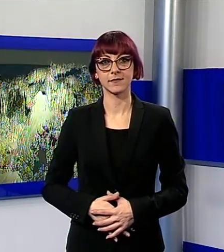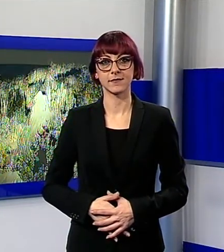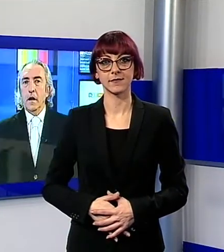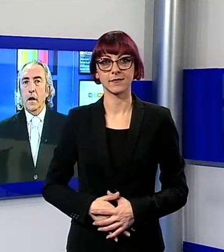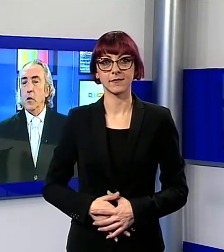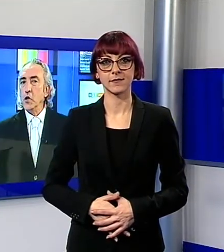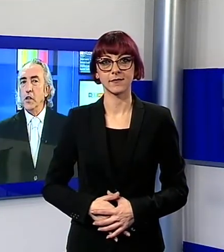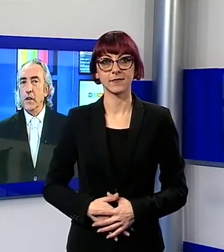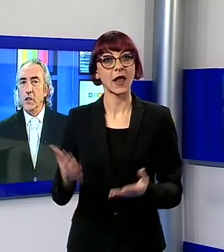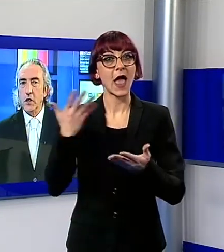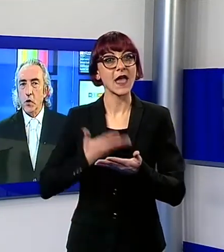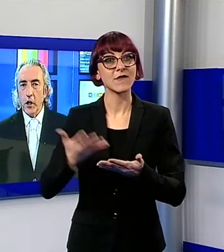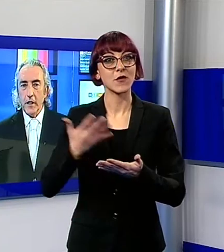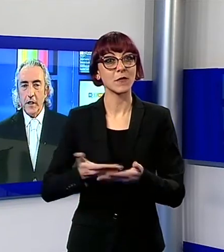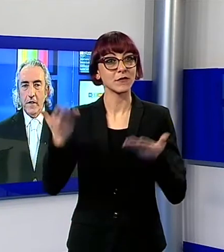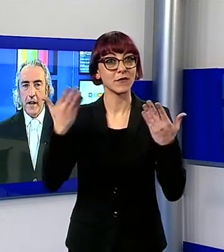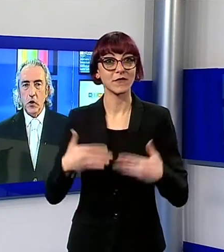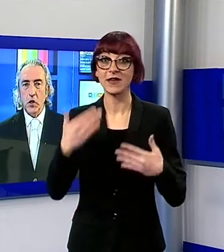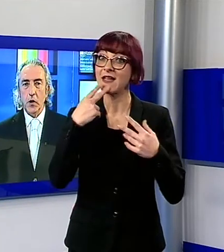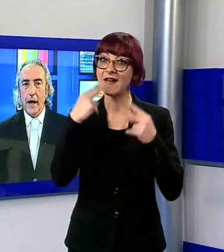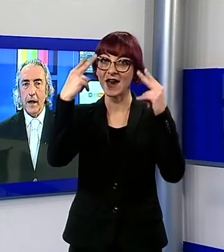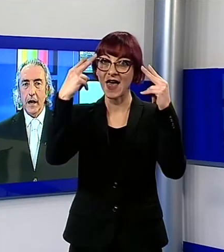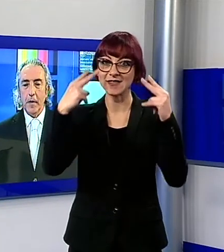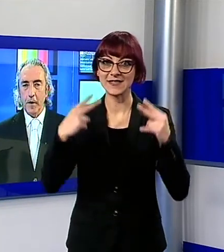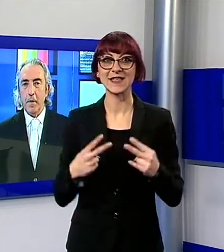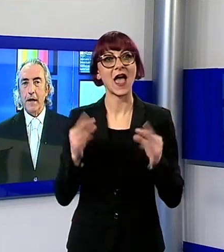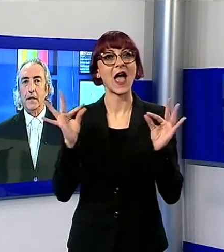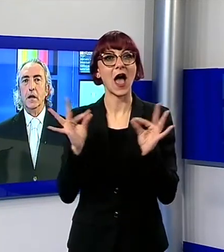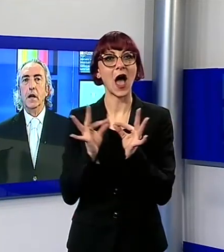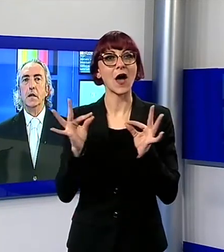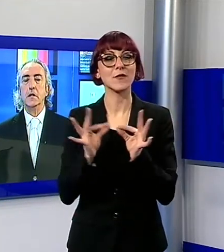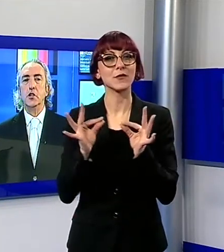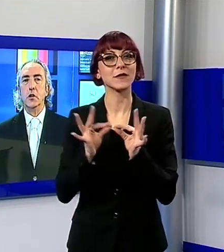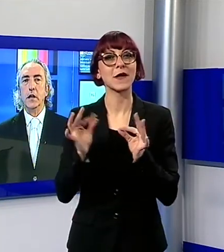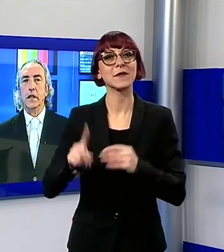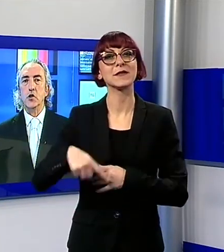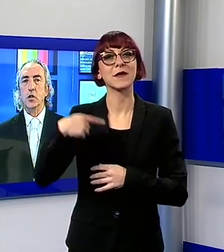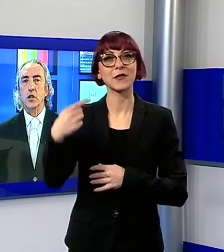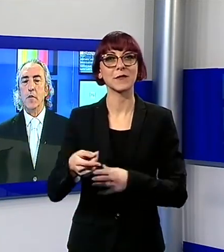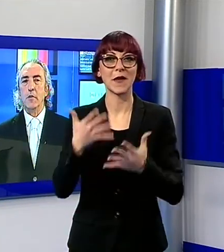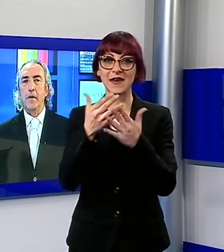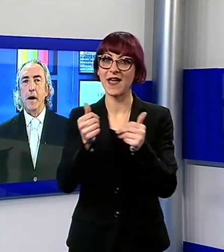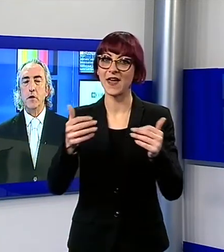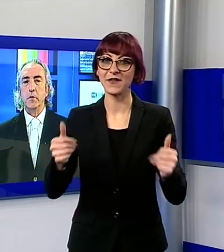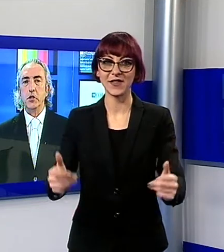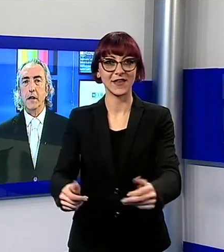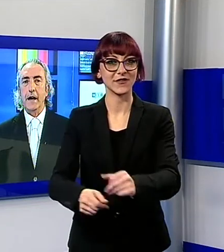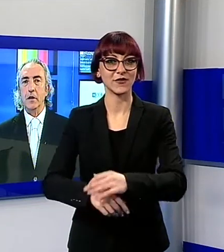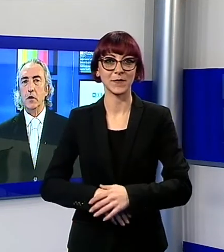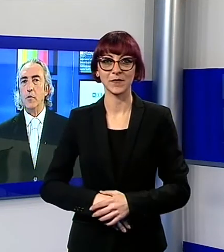E con questo servizio sulla Grotta del Vento si chiude anche la prima parte del TG Noi. Adesso ci concediamo una breve pausa pubblicitaria, ma torniamo